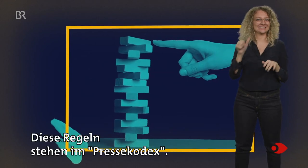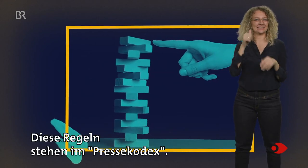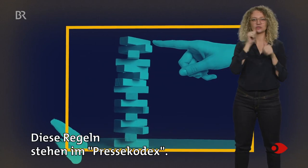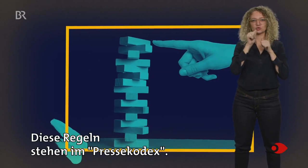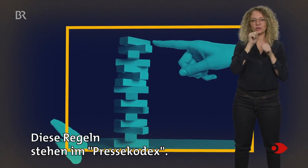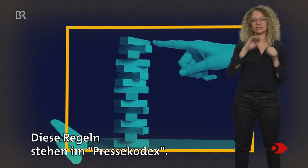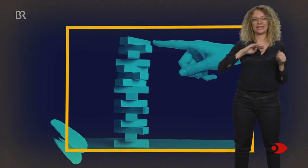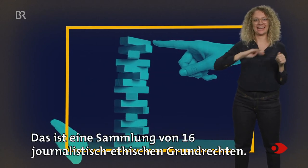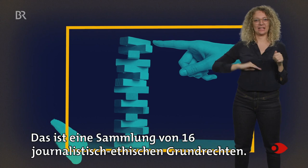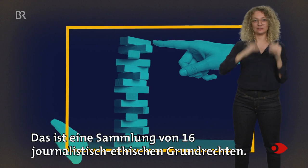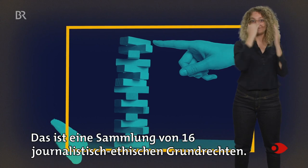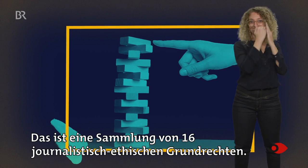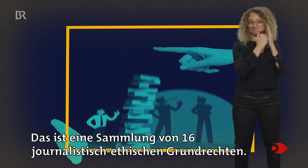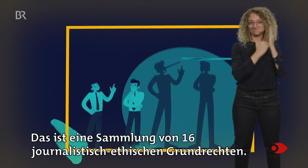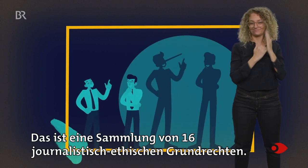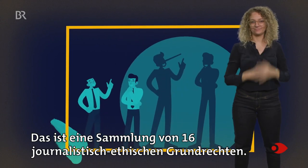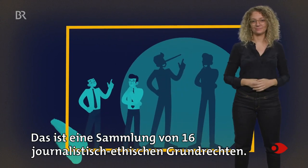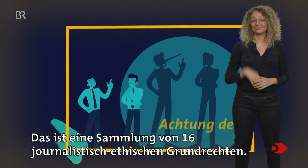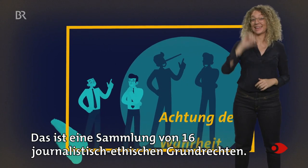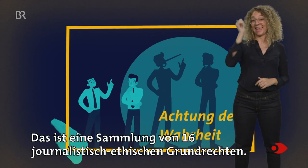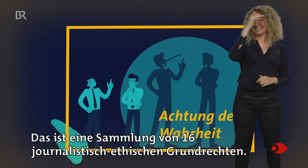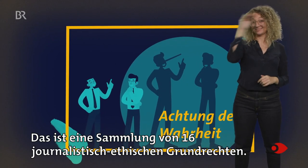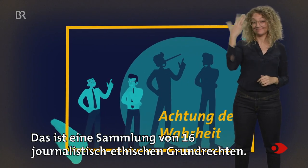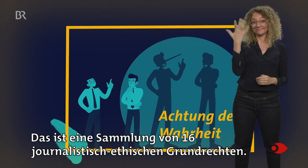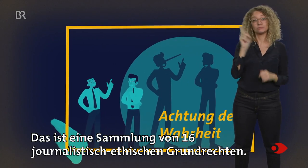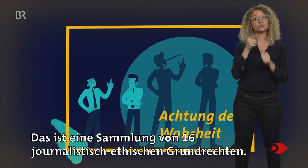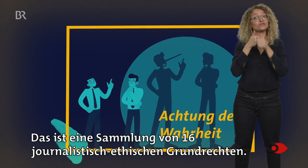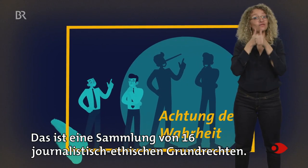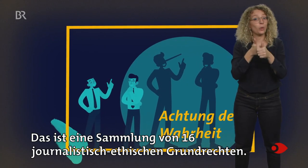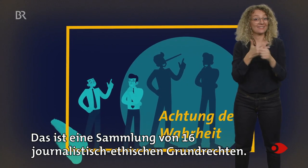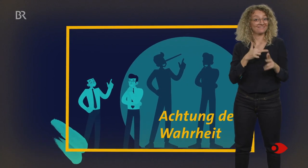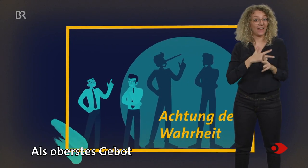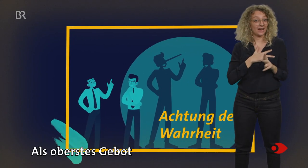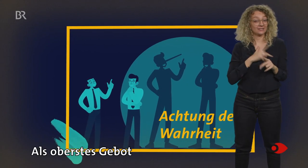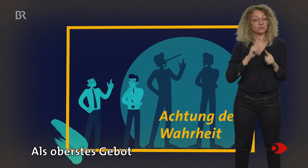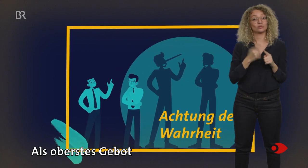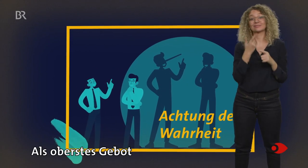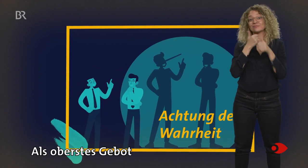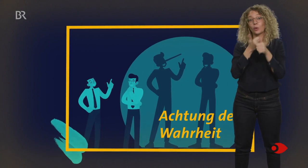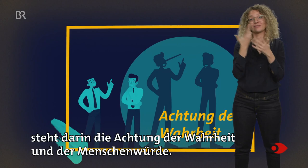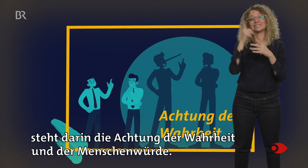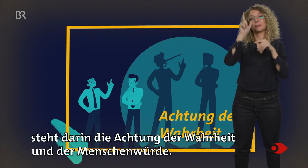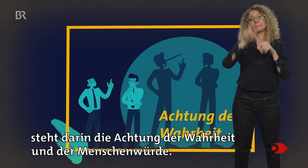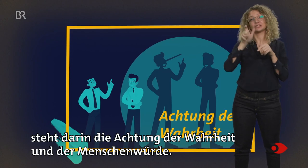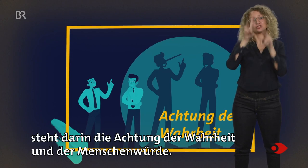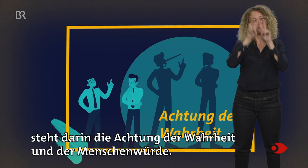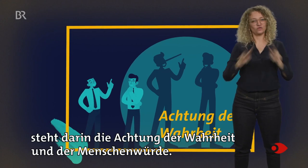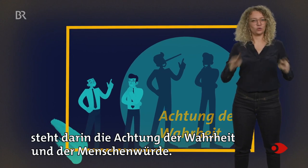Pressekodex. Das ist eine Sammlung von 16 journalistisch-ethischen Grundrechten. Als oberstes Gebot steht darin die Achtung der